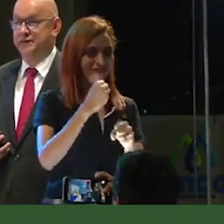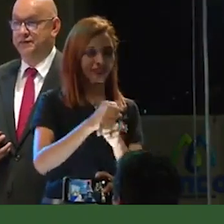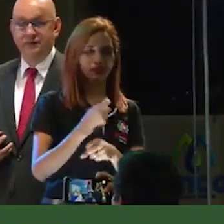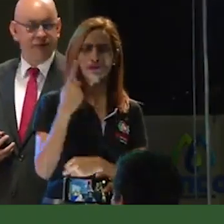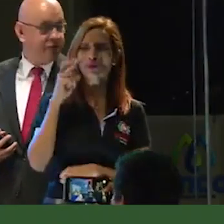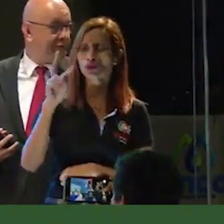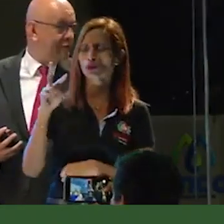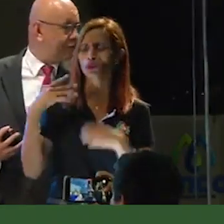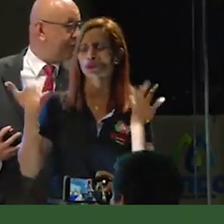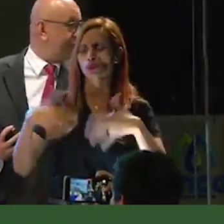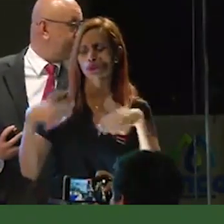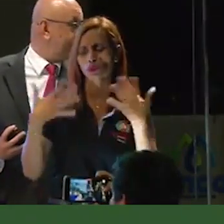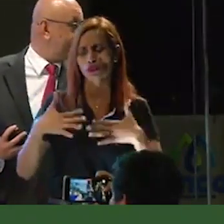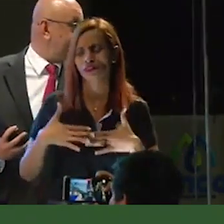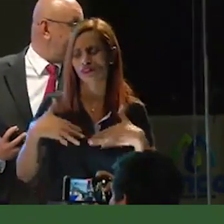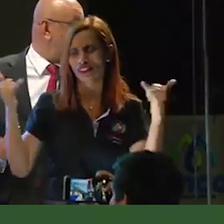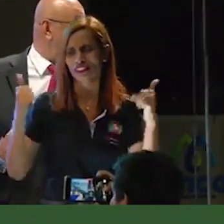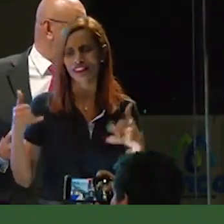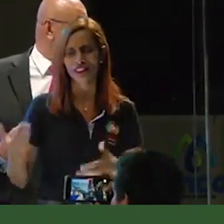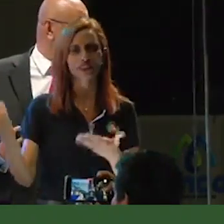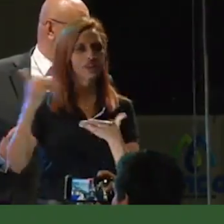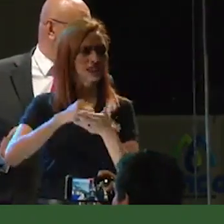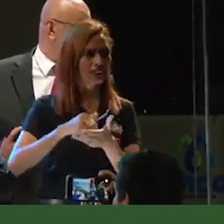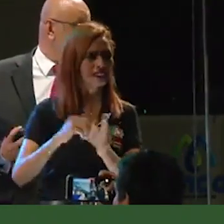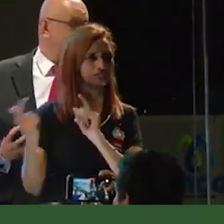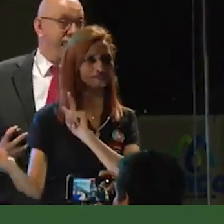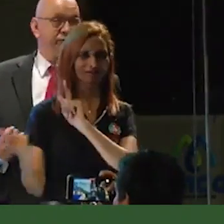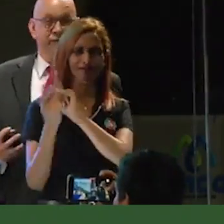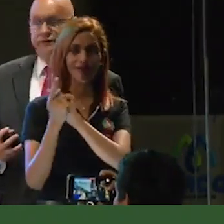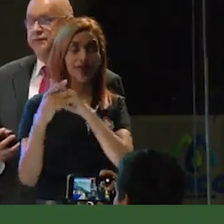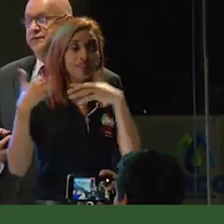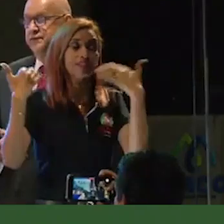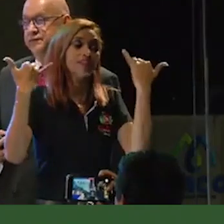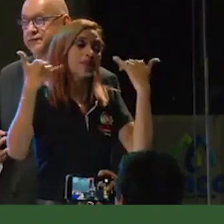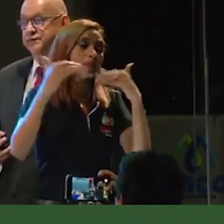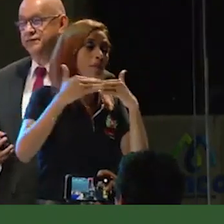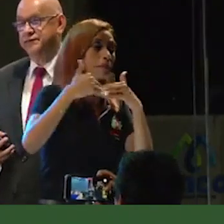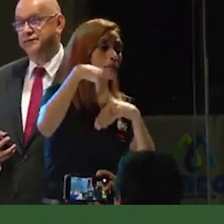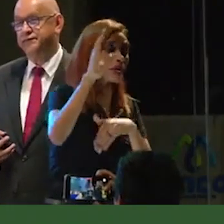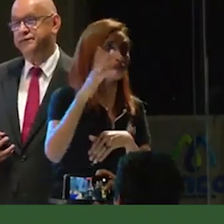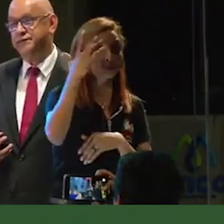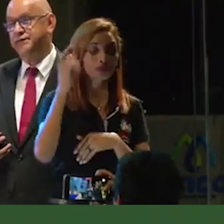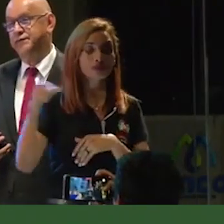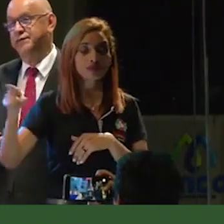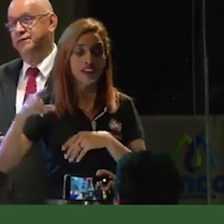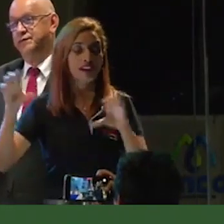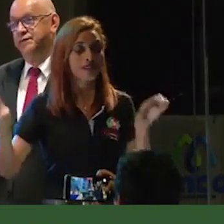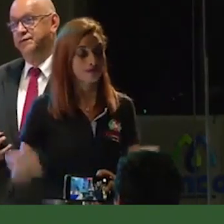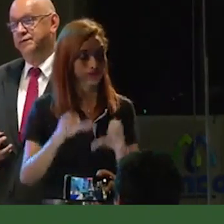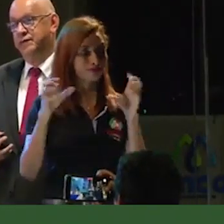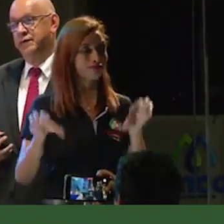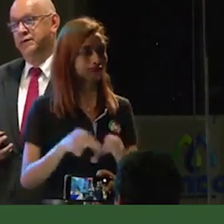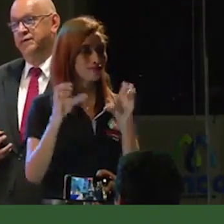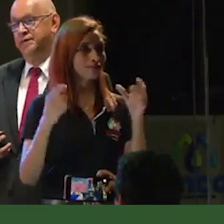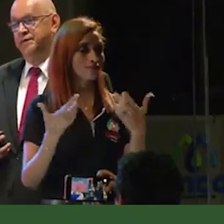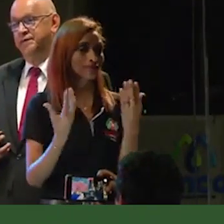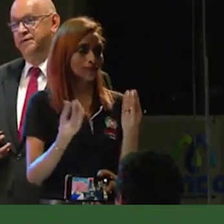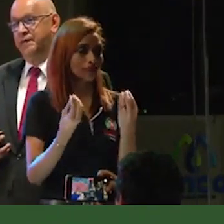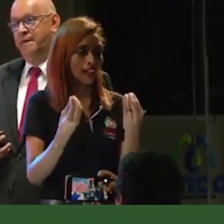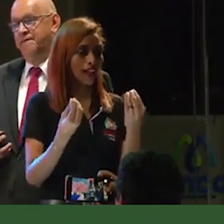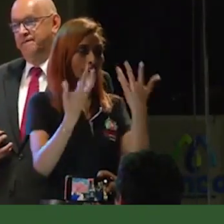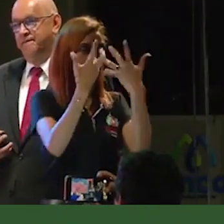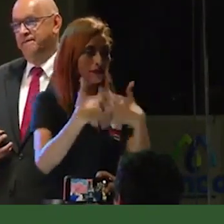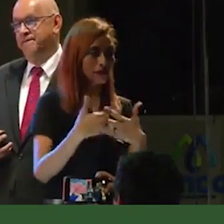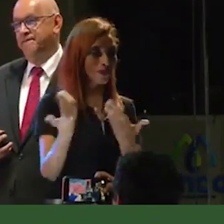me alegró mucho encontrarlo aquí, más como de los integrantes de promotores de la recuperación de los servicios